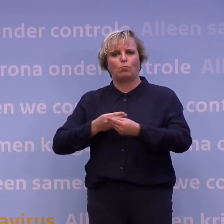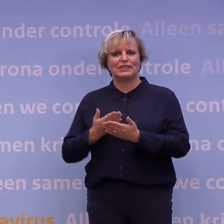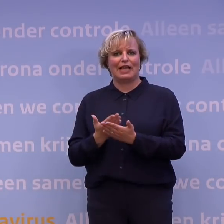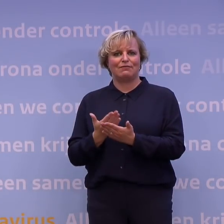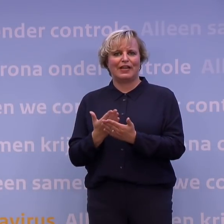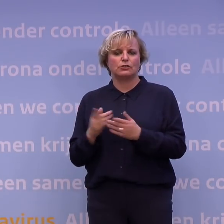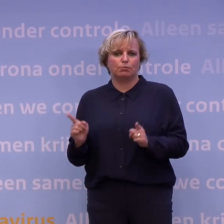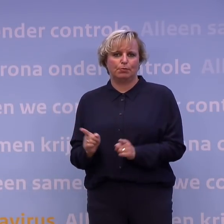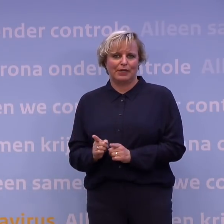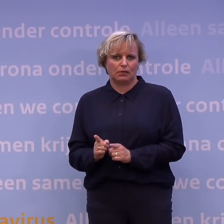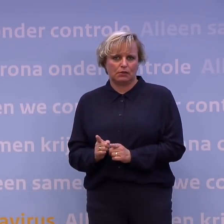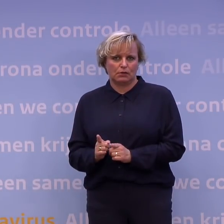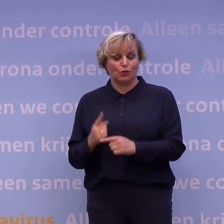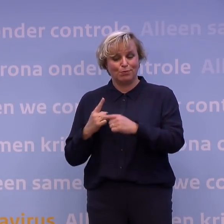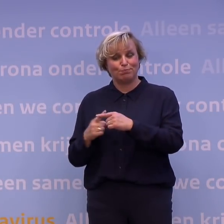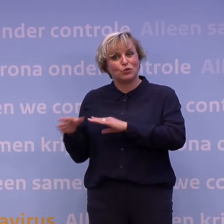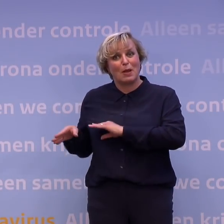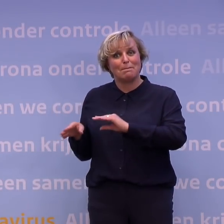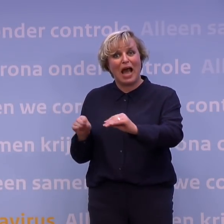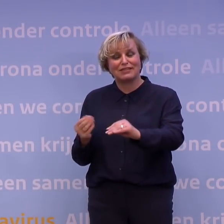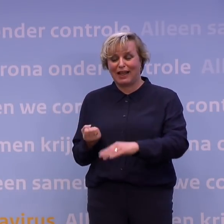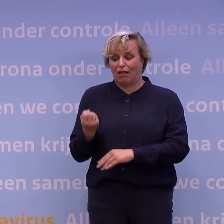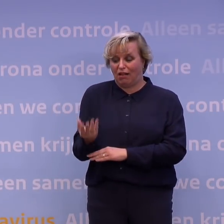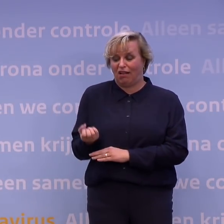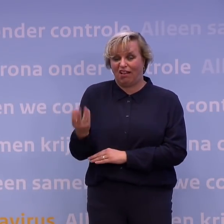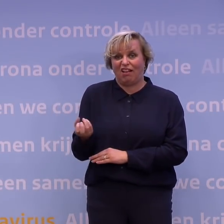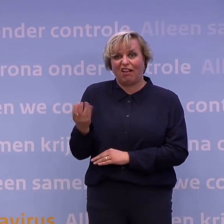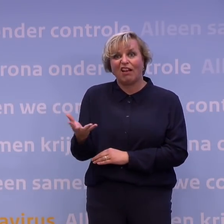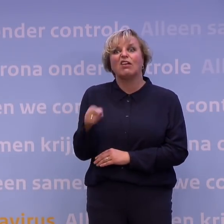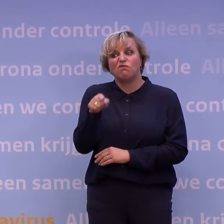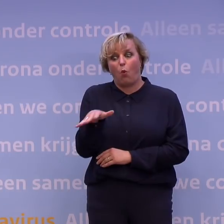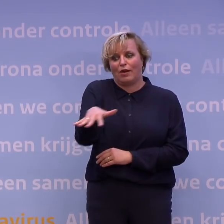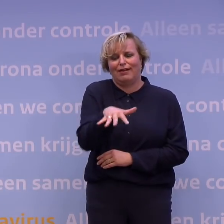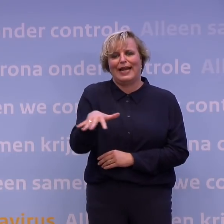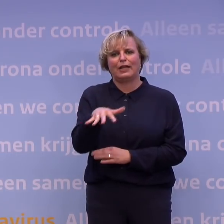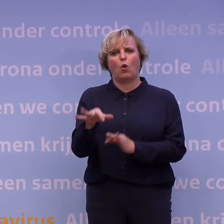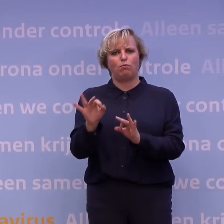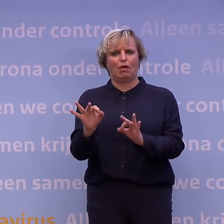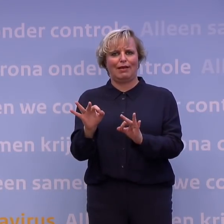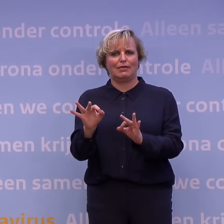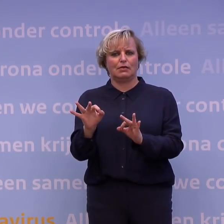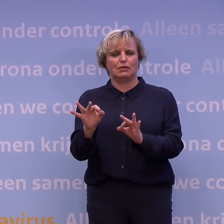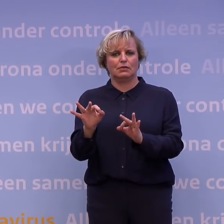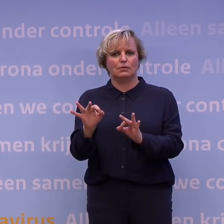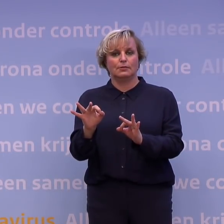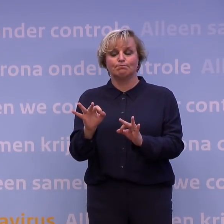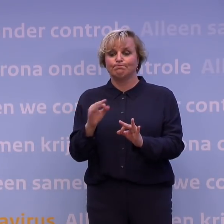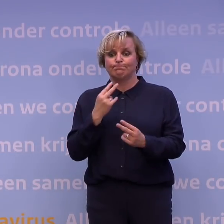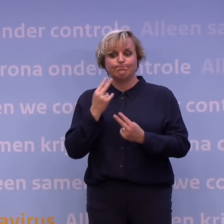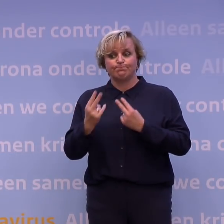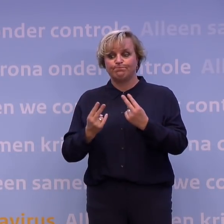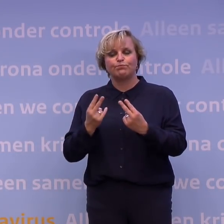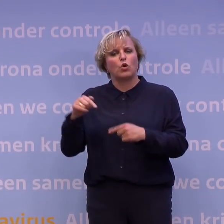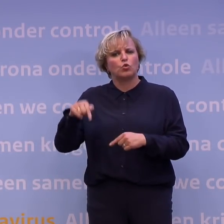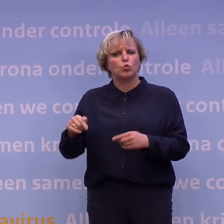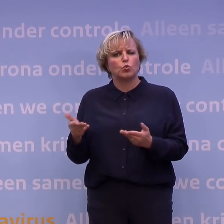bovendien zoveel mogelijk met maatregelen te kunnen komen die in die regio het meeste effect hebben. Daarom wil je dat. Maar als je vervolgens ziet, en